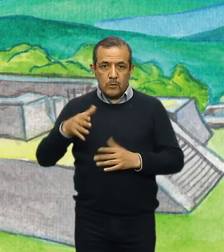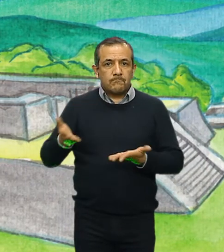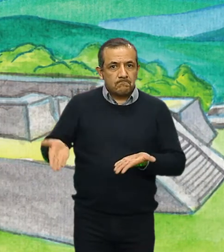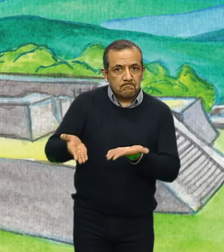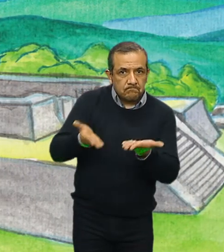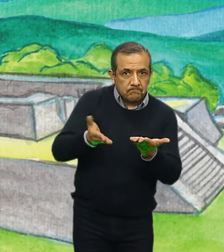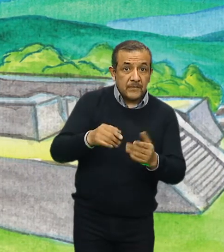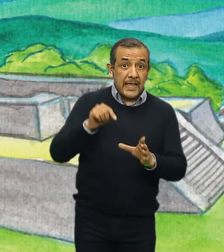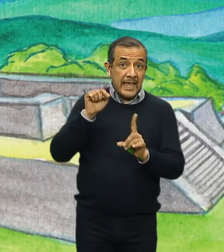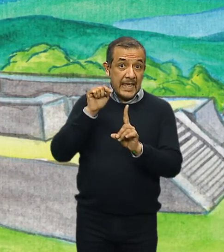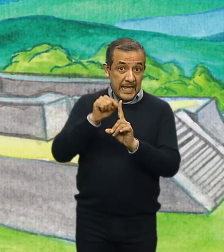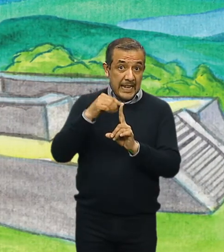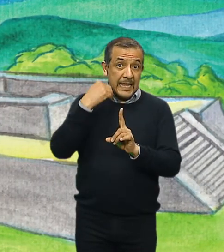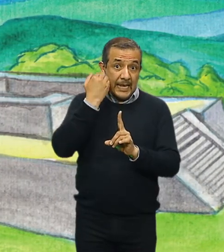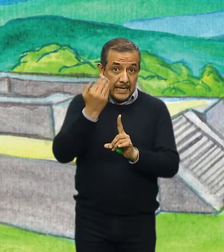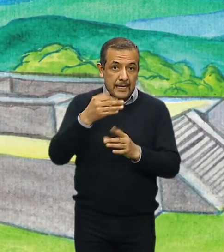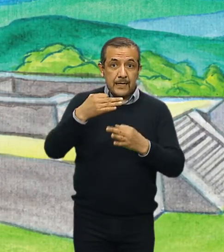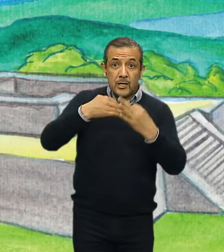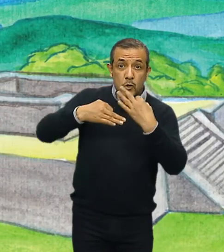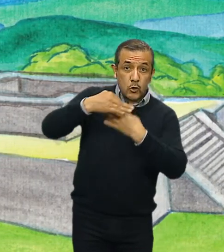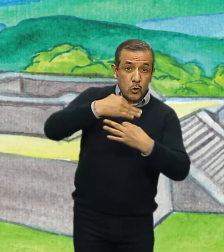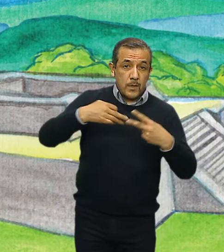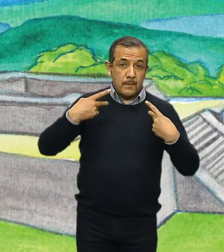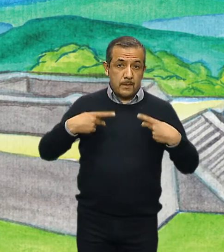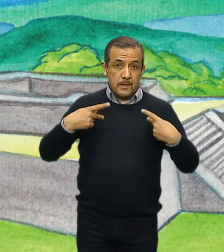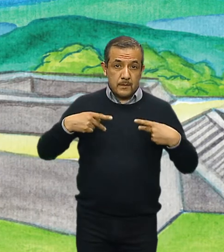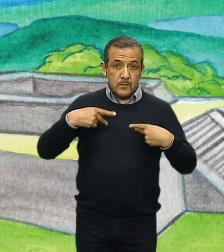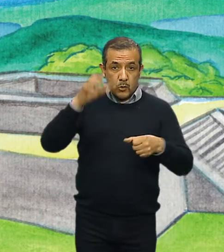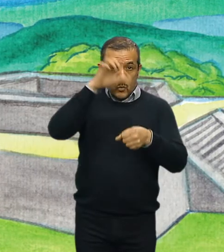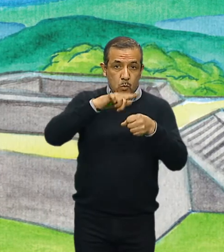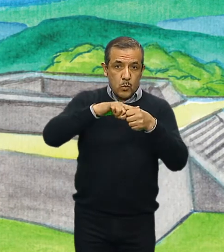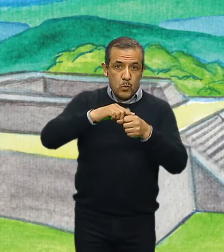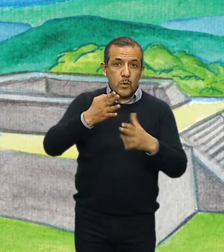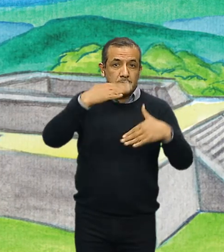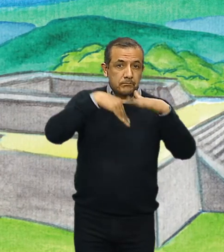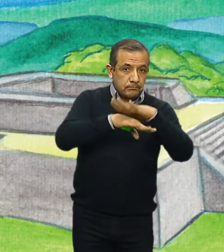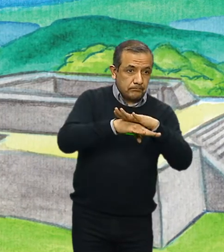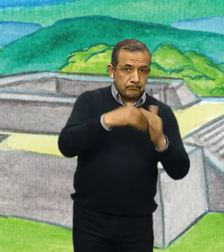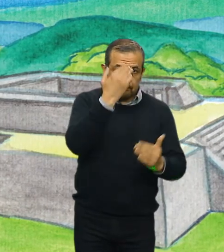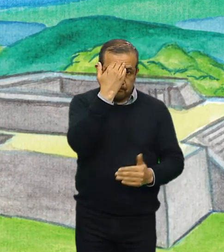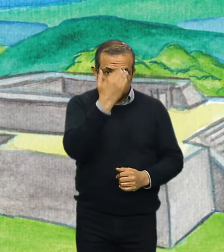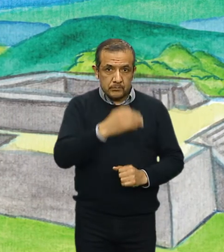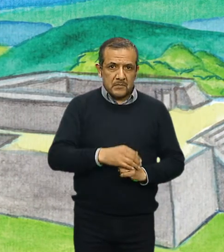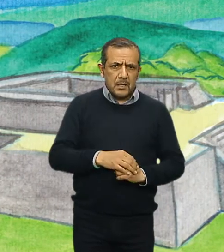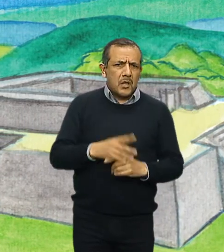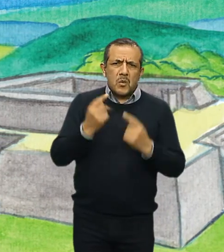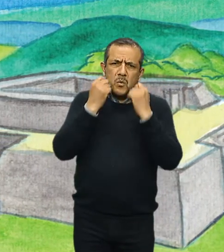cuyo fin era el de favorecer el acceso a la cultura para todos, independientemente de su lengua,